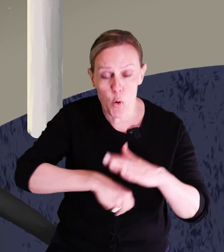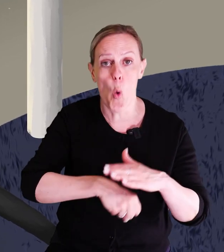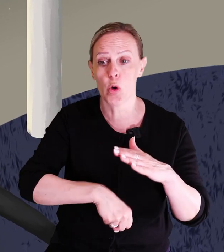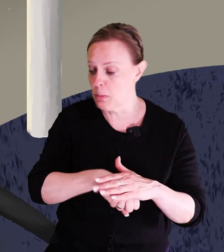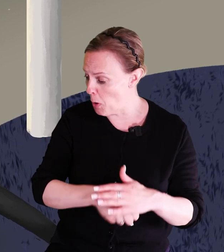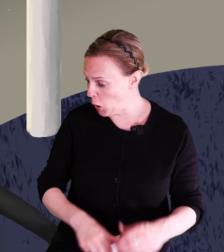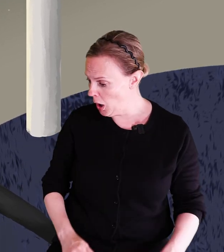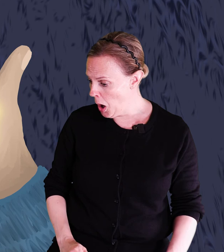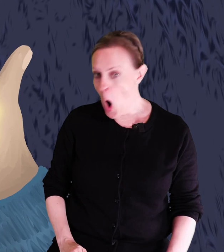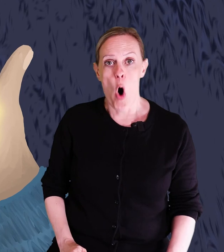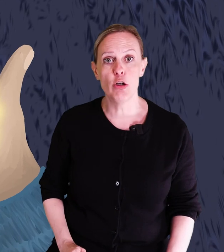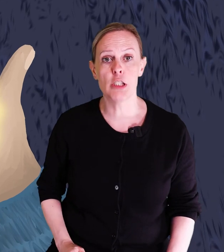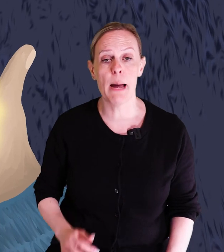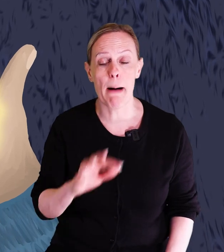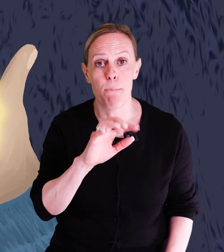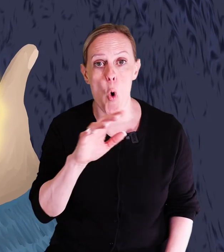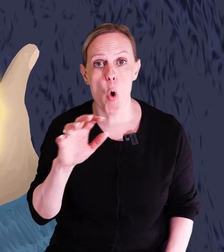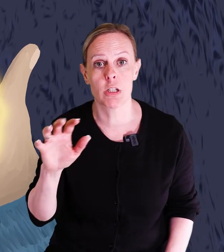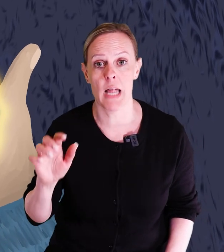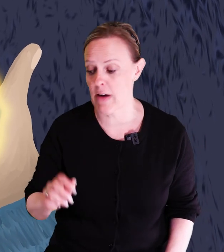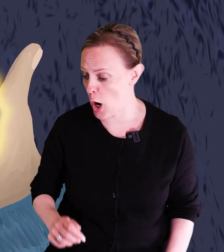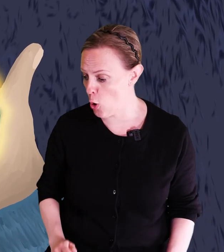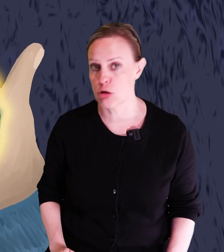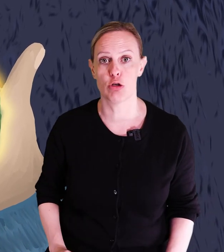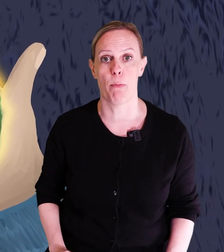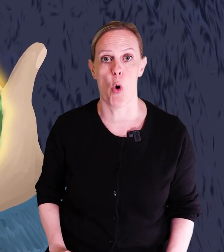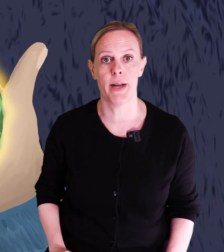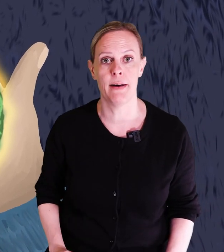fotboll. Och nu ser man bokstäverna också på den.